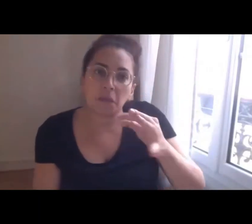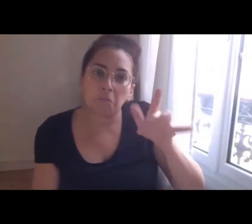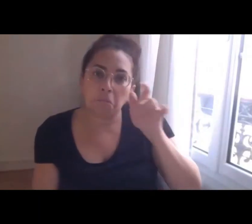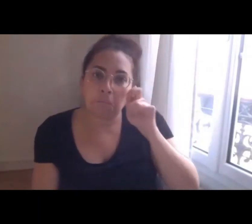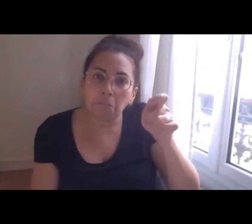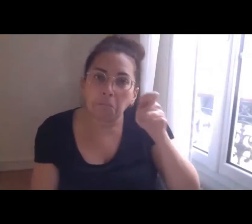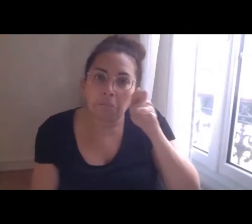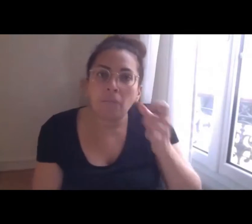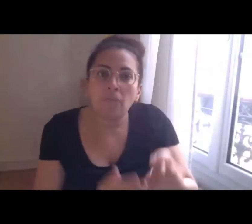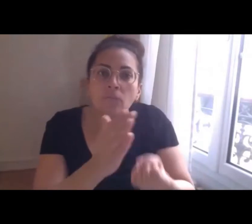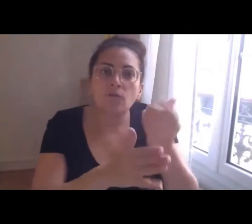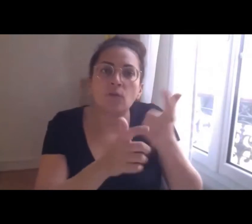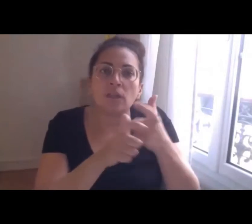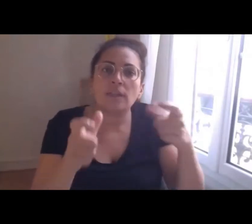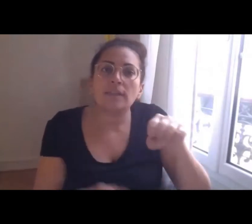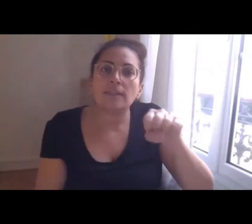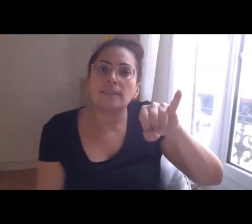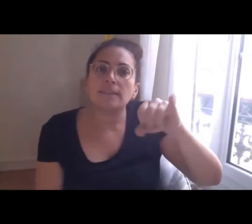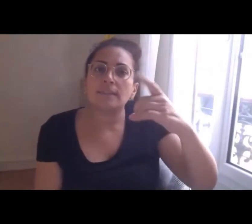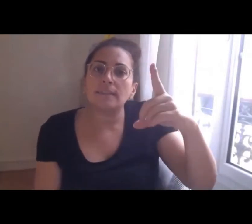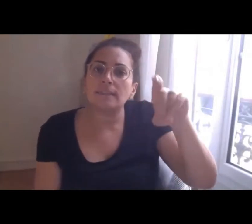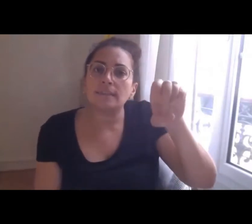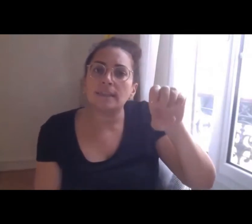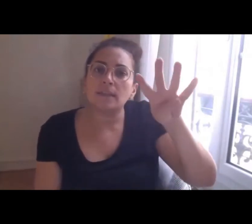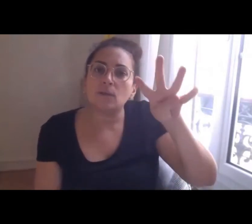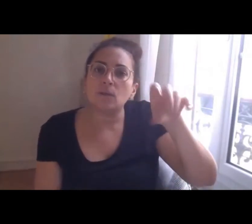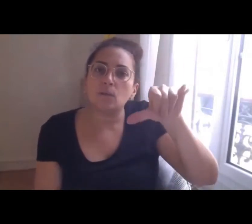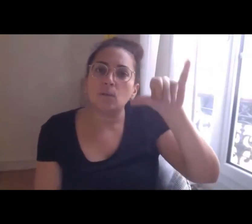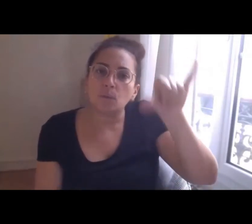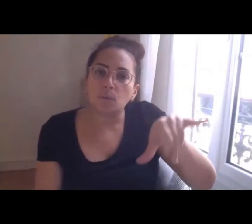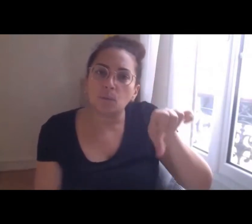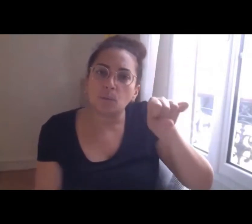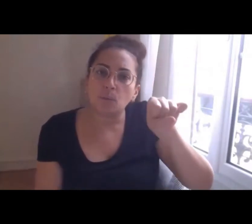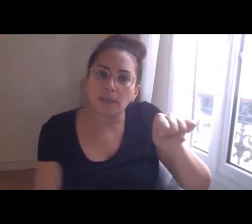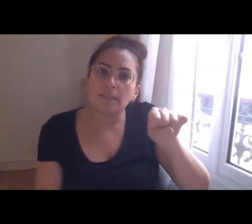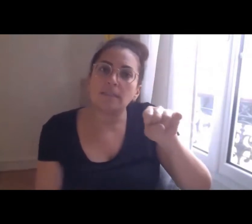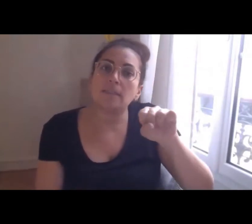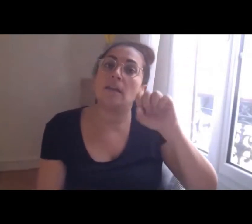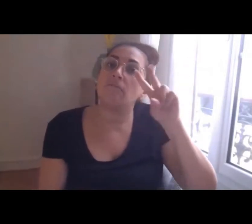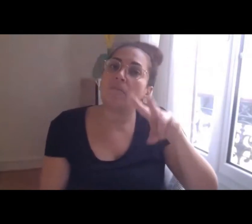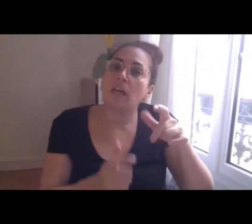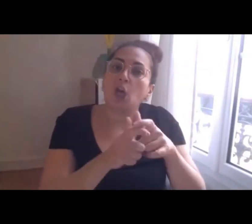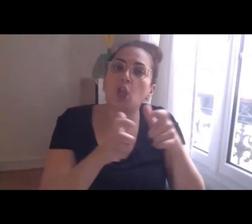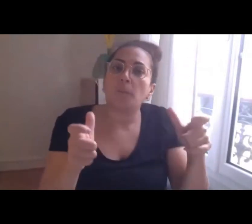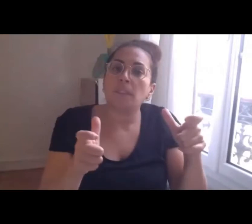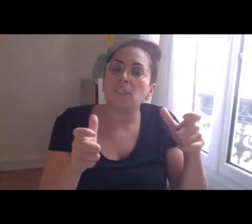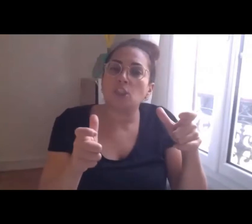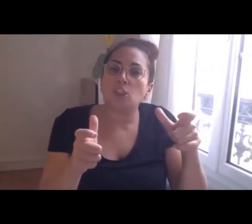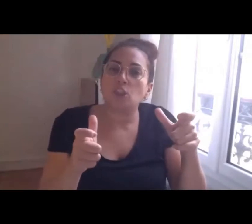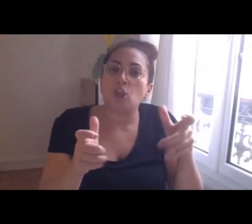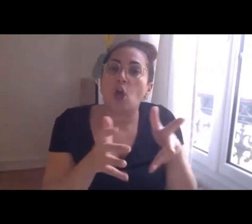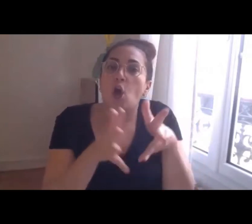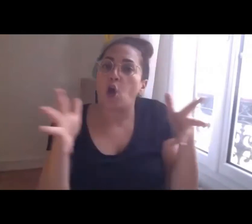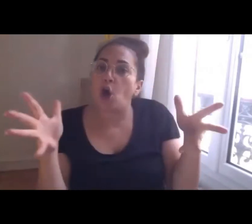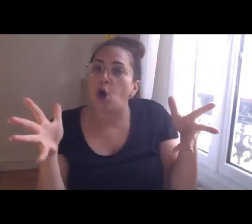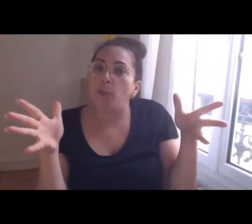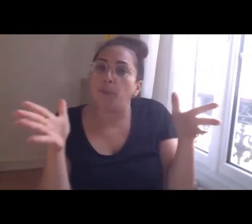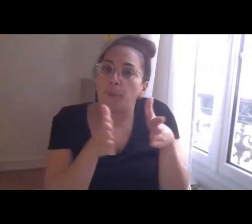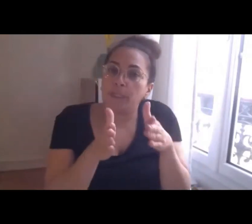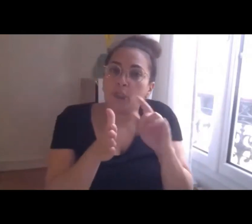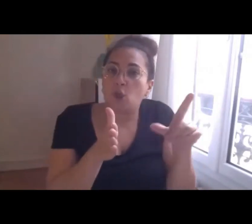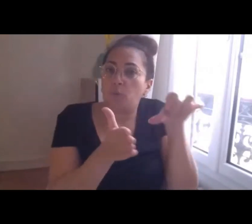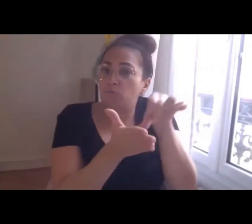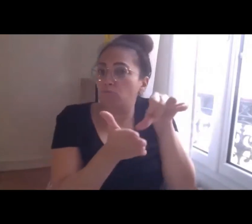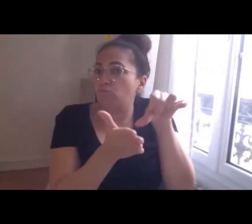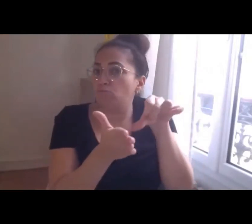nouvel institut Sideways avec un groupe d'entreprises de taille intermédiaire sur la question du travail et du cancer. Je